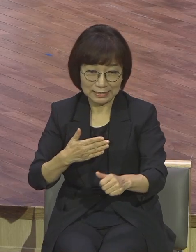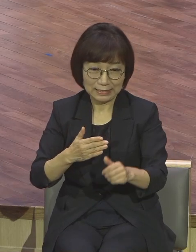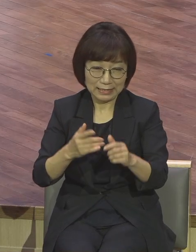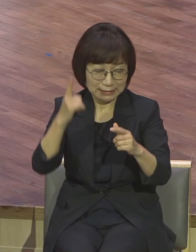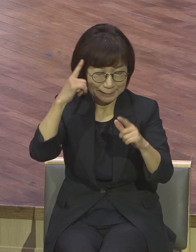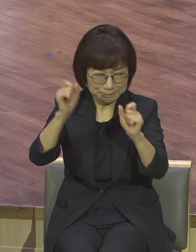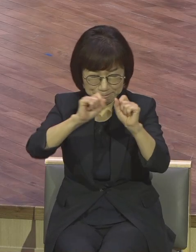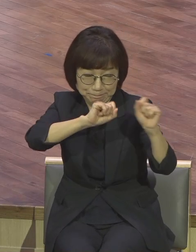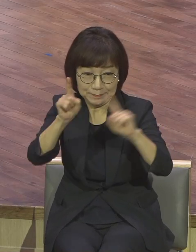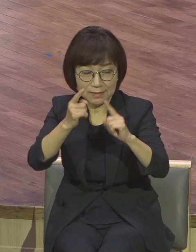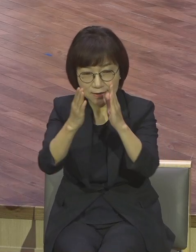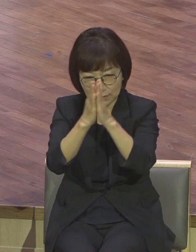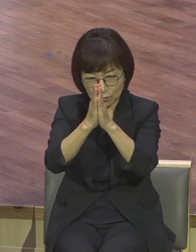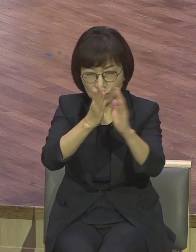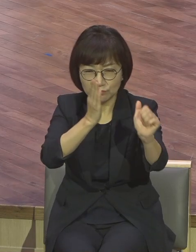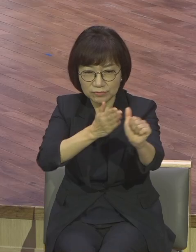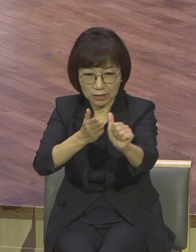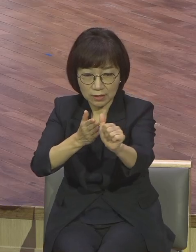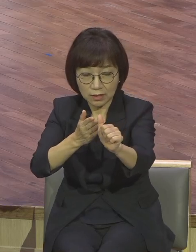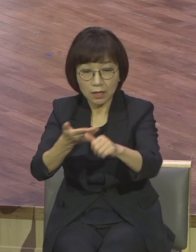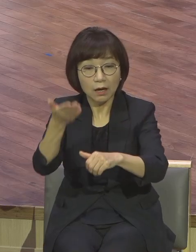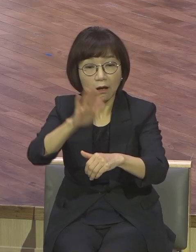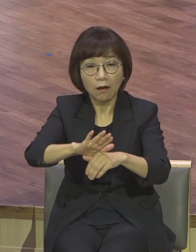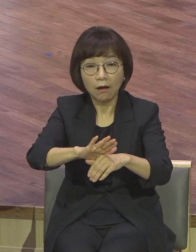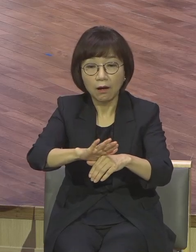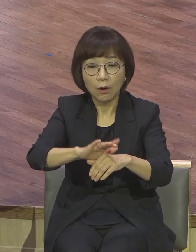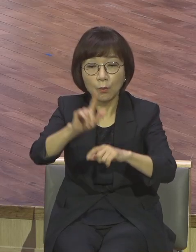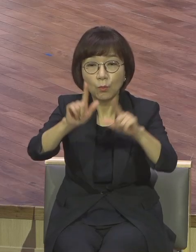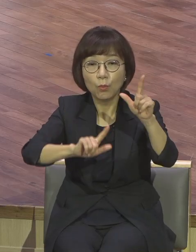기도해라 그런데 반응이 어땠어요 40절입니다